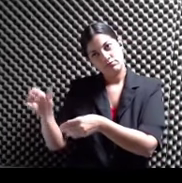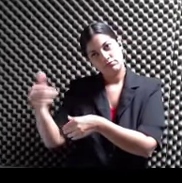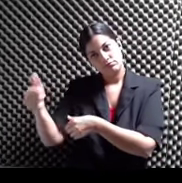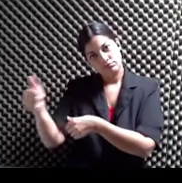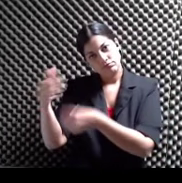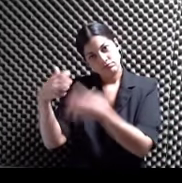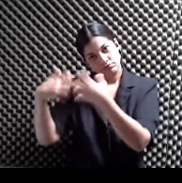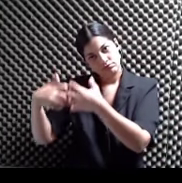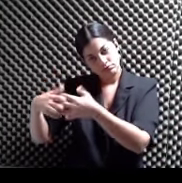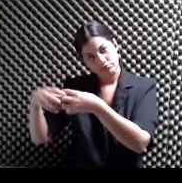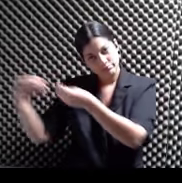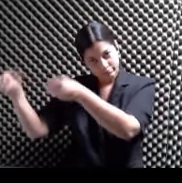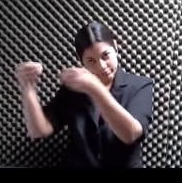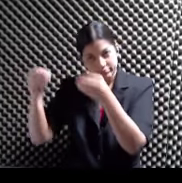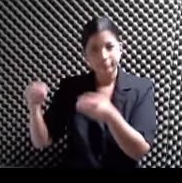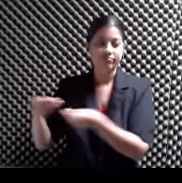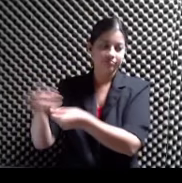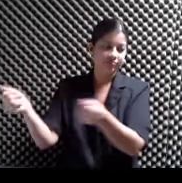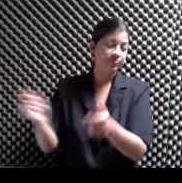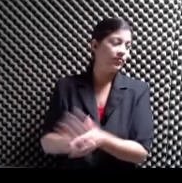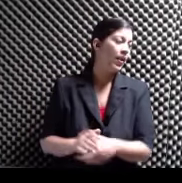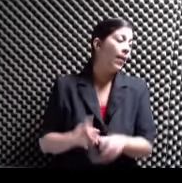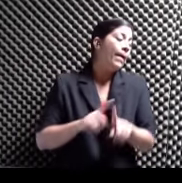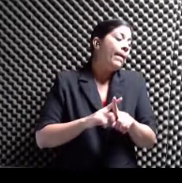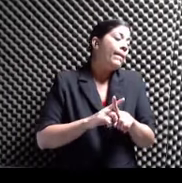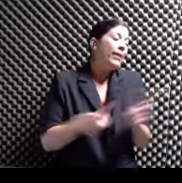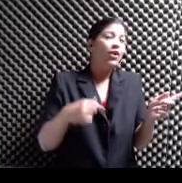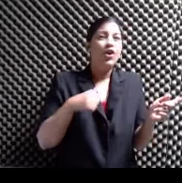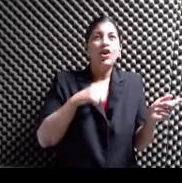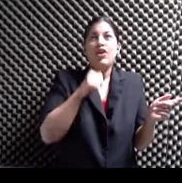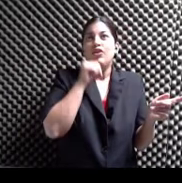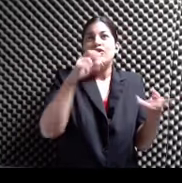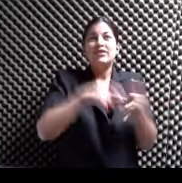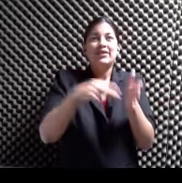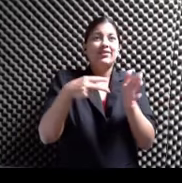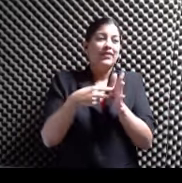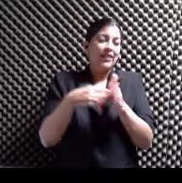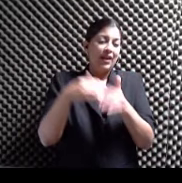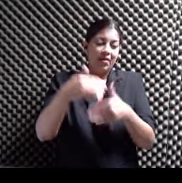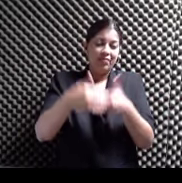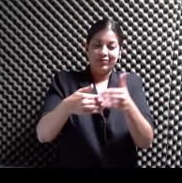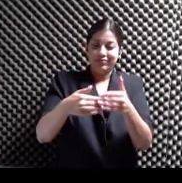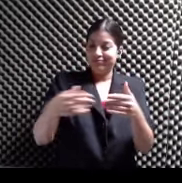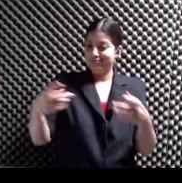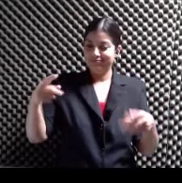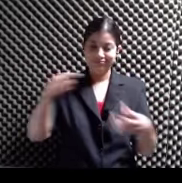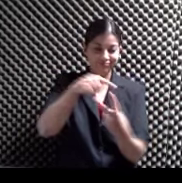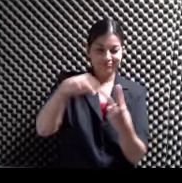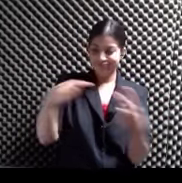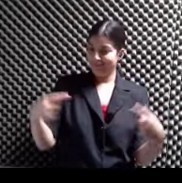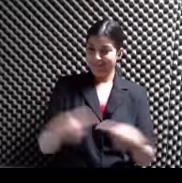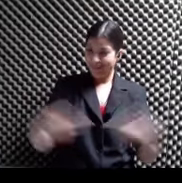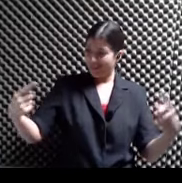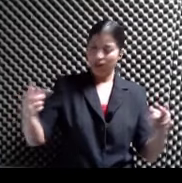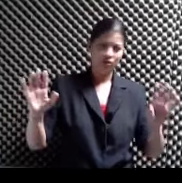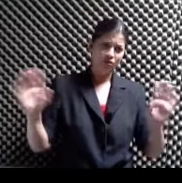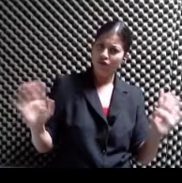Pero no creo que sean enemigos En mi caso Pues no es el primer libro formal Que